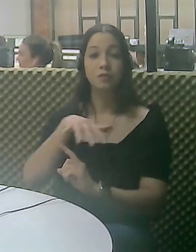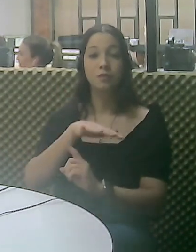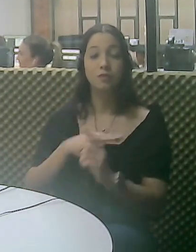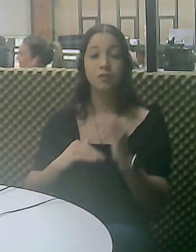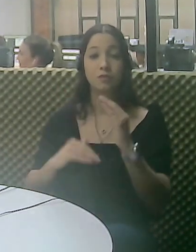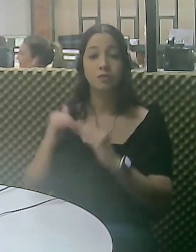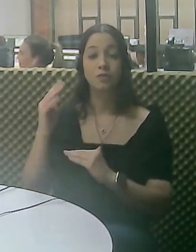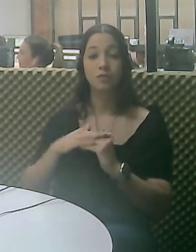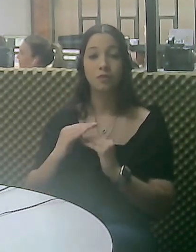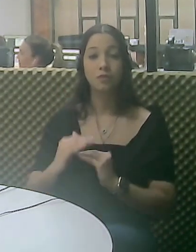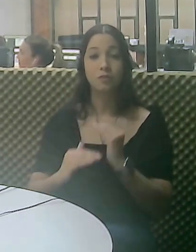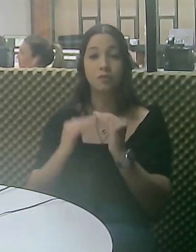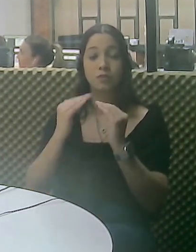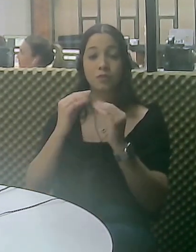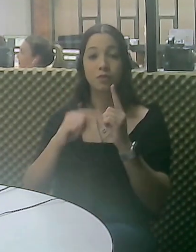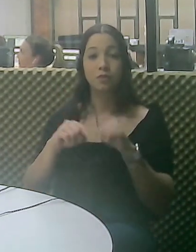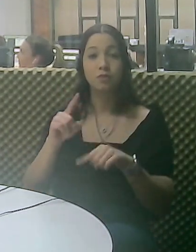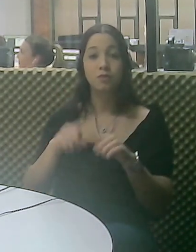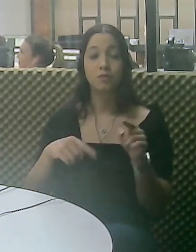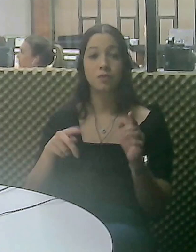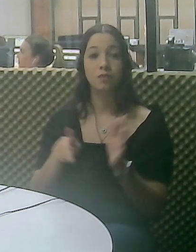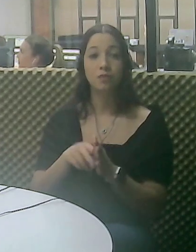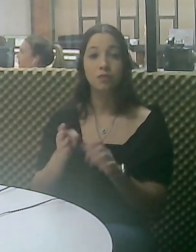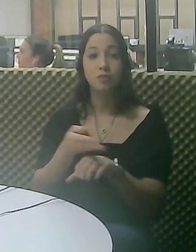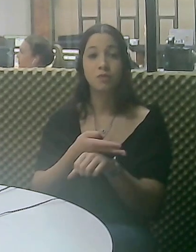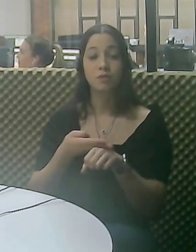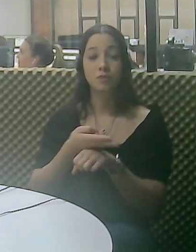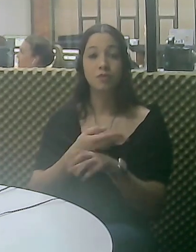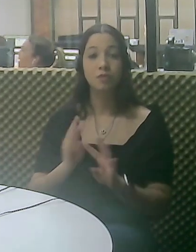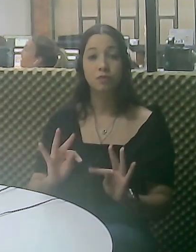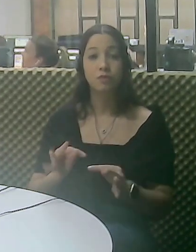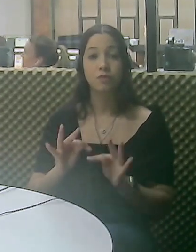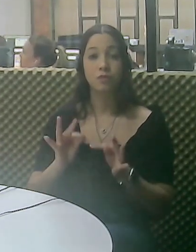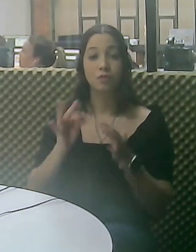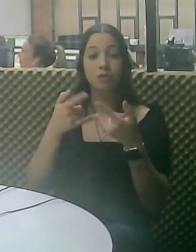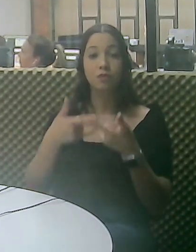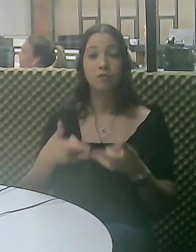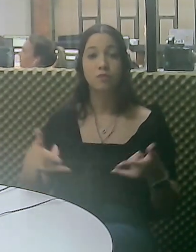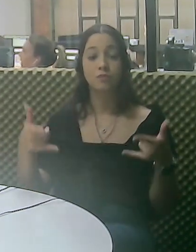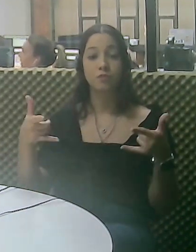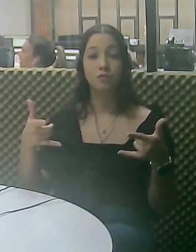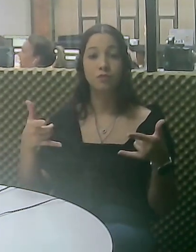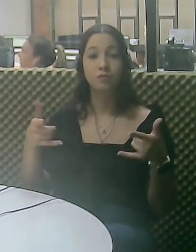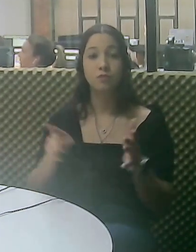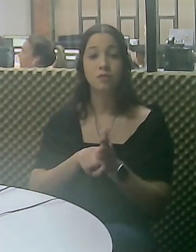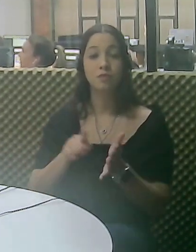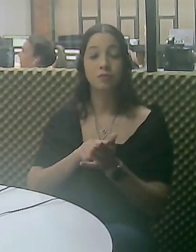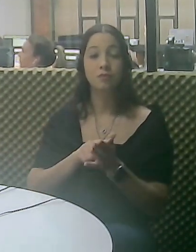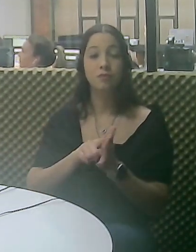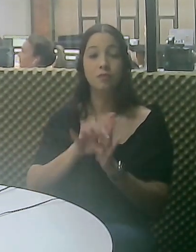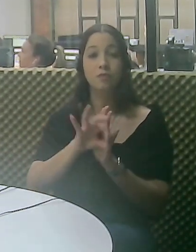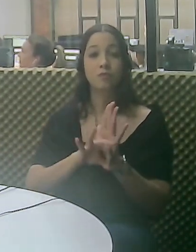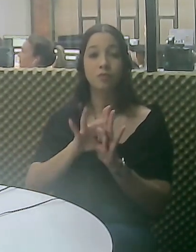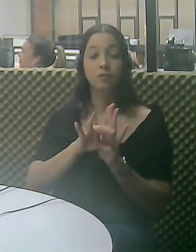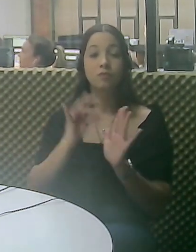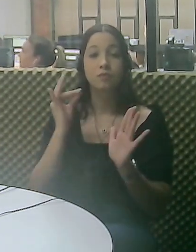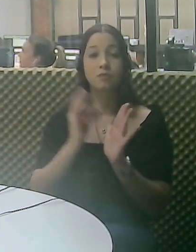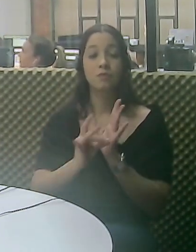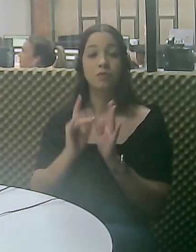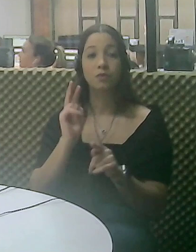especialista em tecnologia e inovação social. A profissional desenvolveu a matéria-prima com tratamento tecnológico